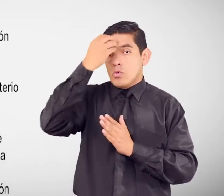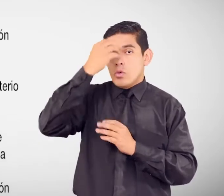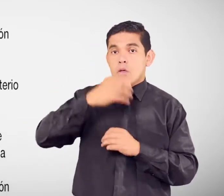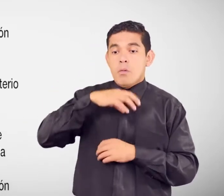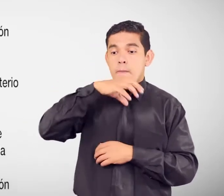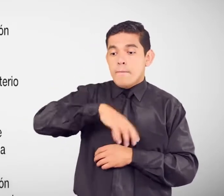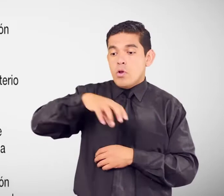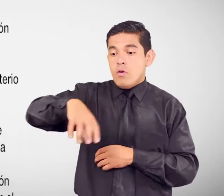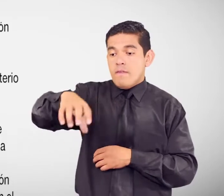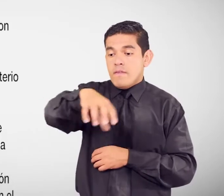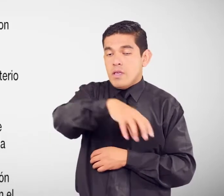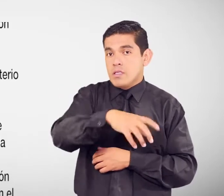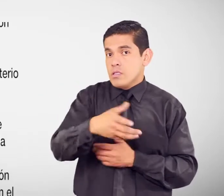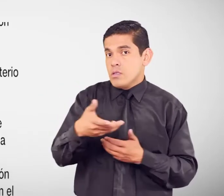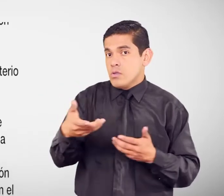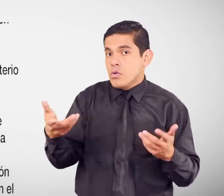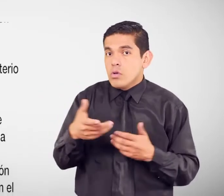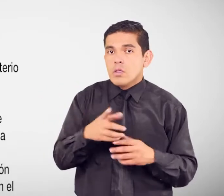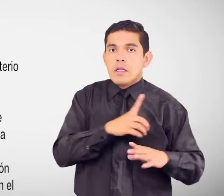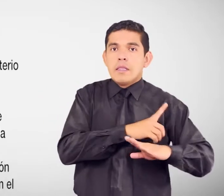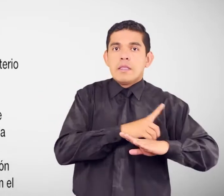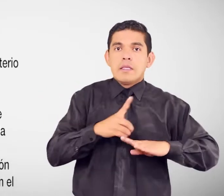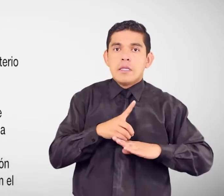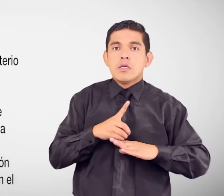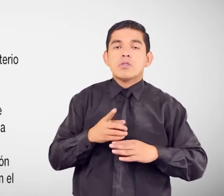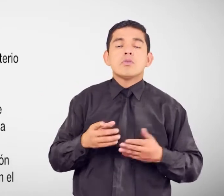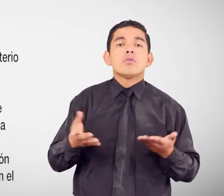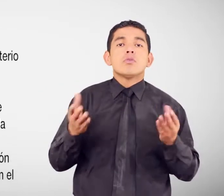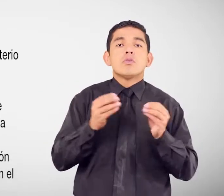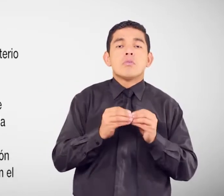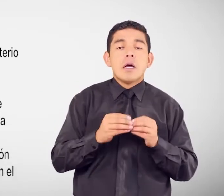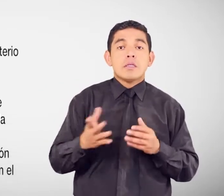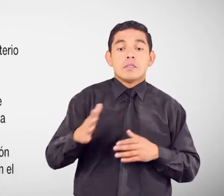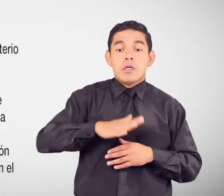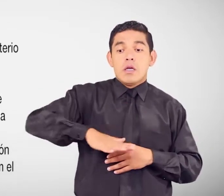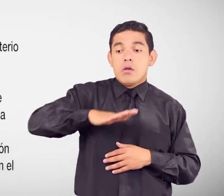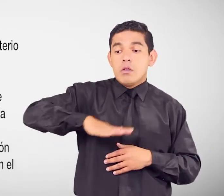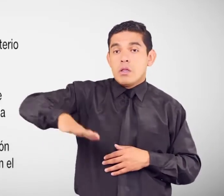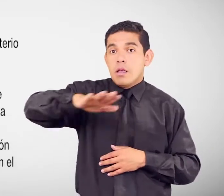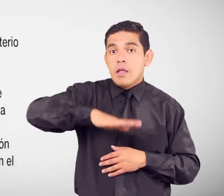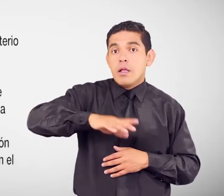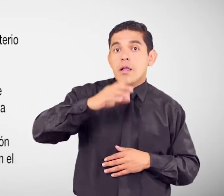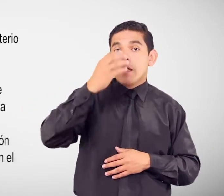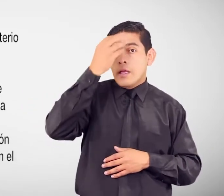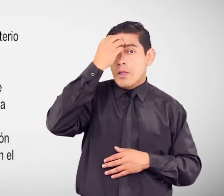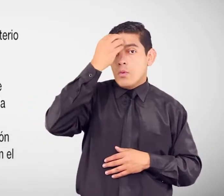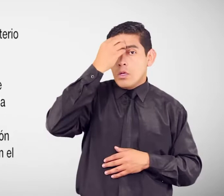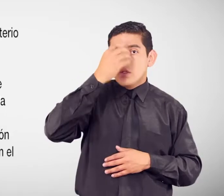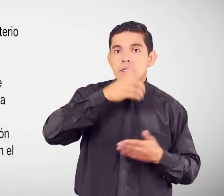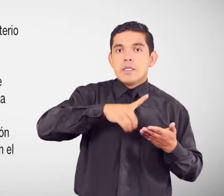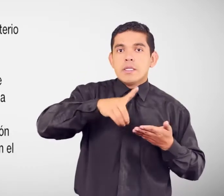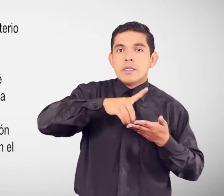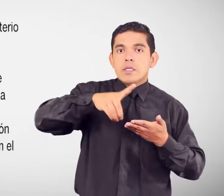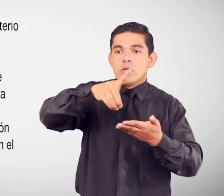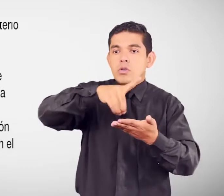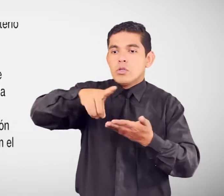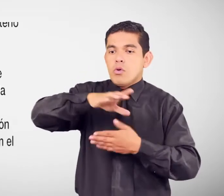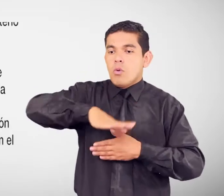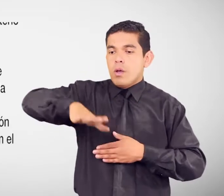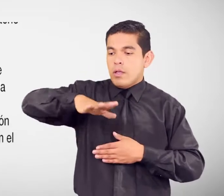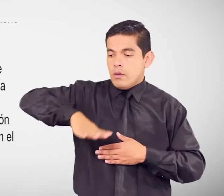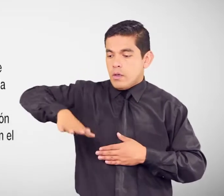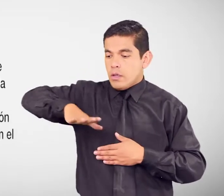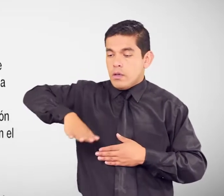A las direcciones zonales Del Ministerio de Educación Que se encuentran en cada distrito Y o zona En casos de abuso